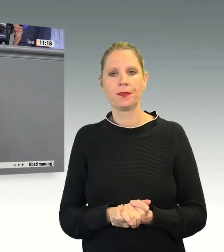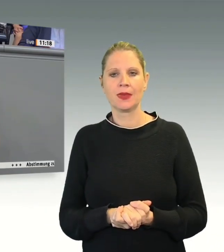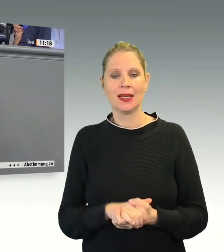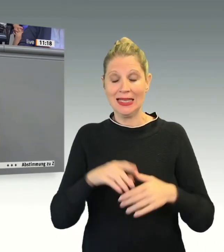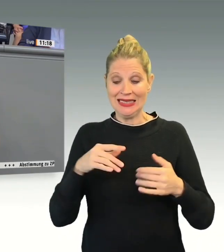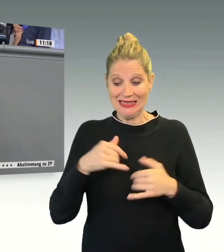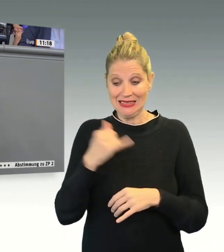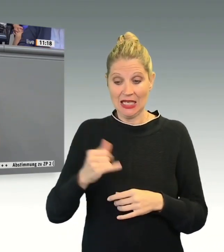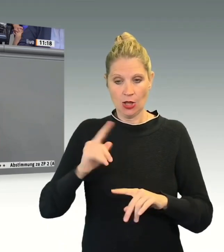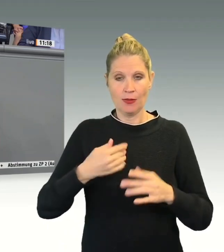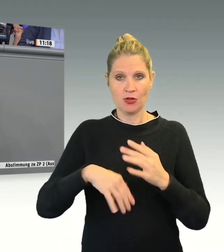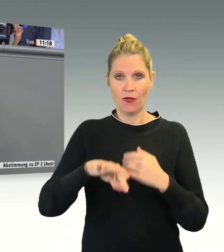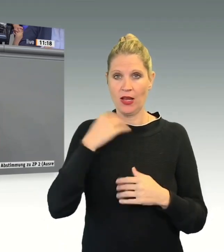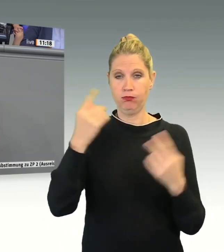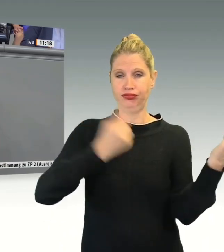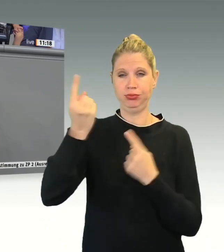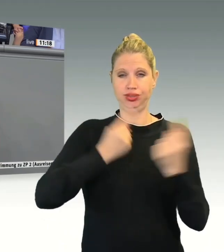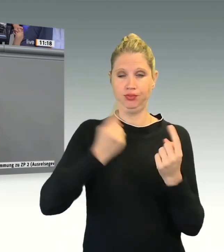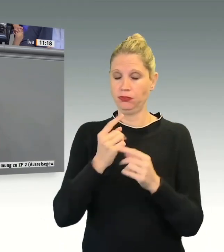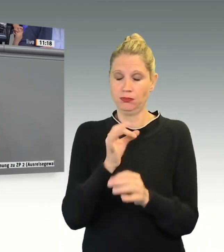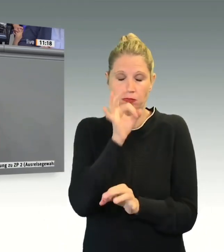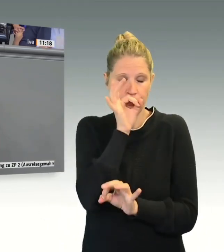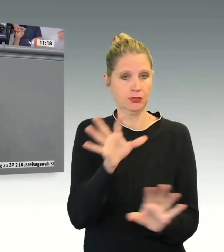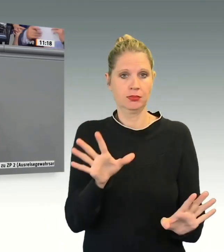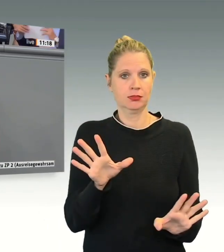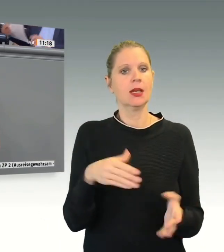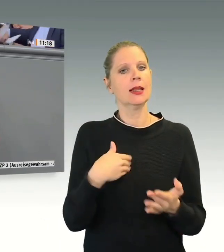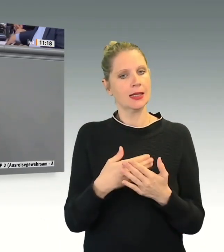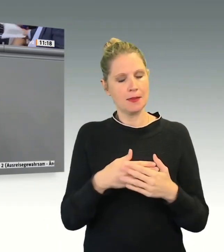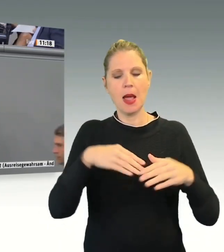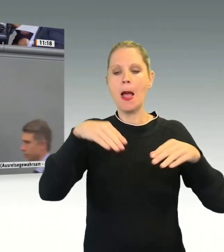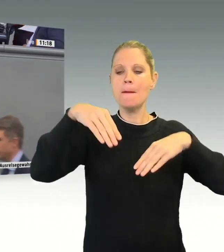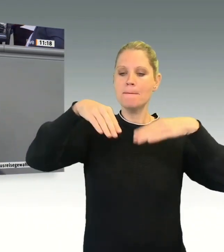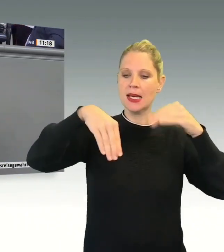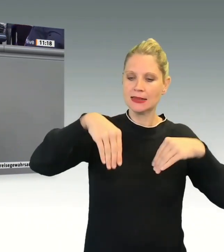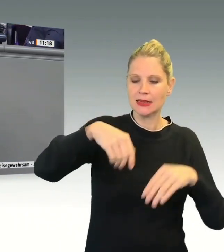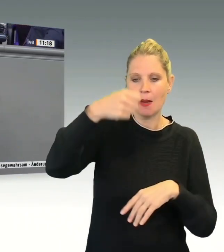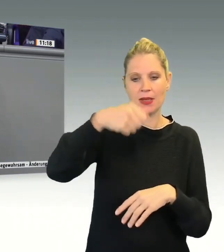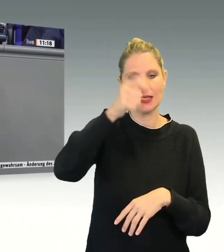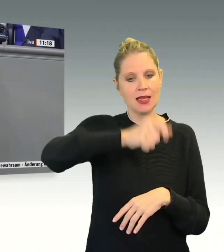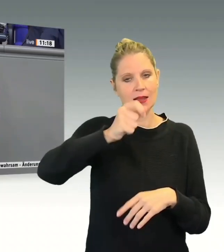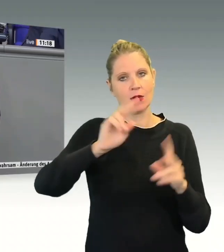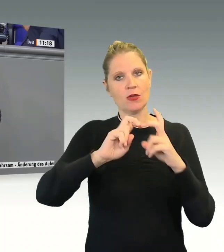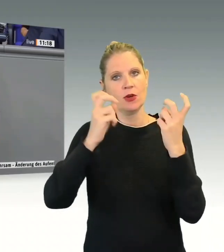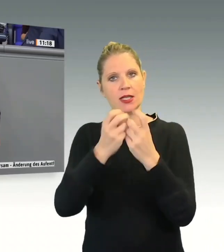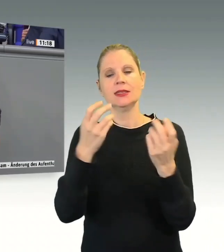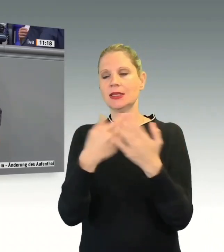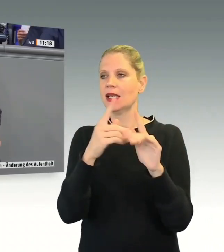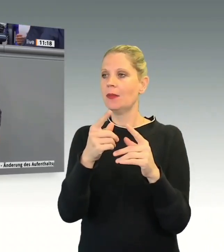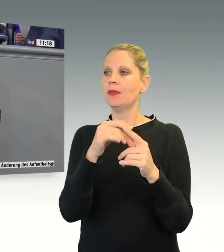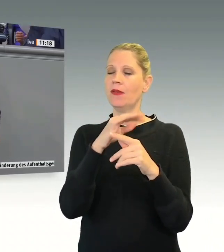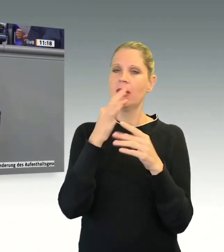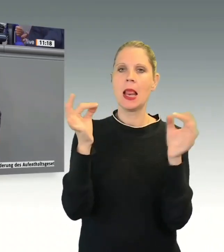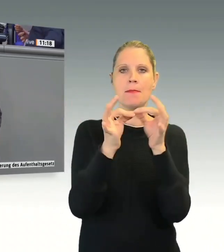Und das hat auch die Ministerpräsidentenkonferenz erkannt. deswegen hat die Ministerpräsidentenkonferenz einen ganzen Katalog an Maßnahmen miteinander diskutiert.